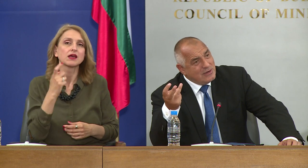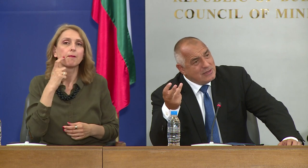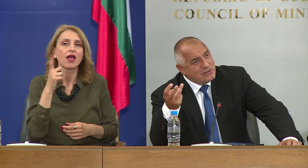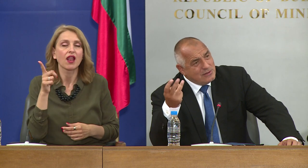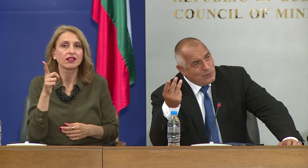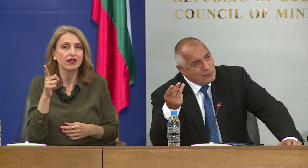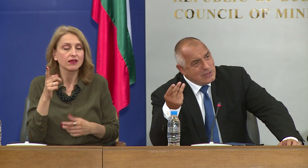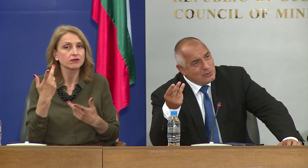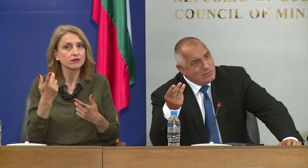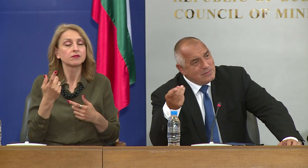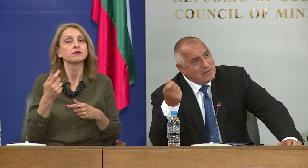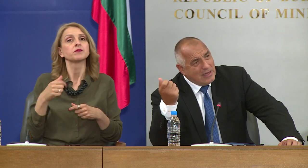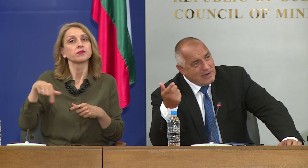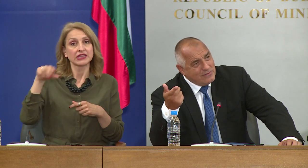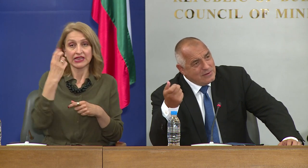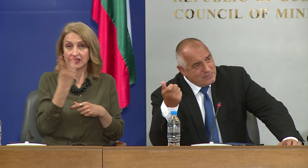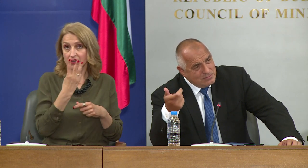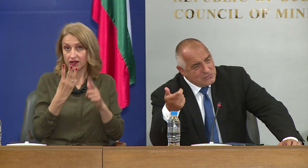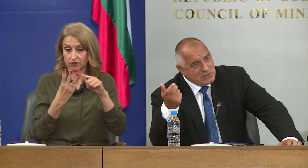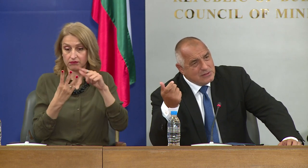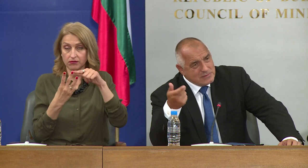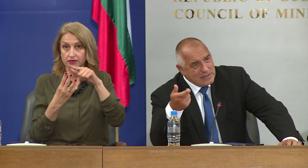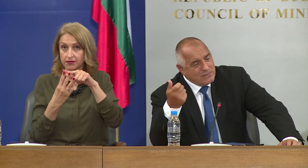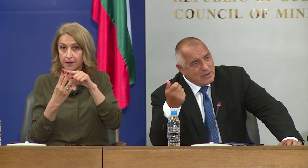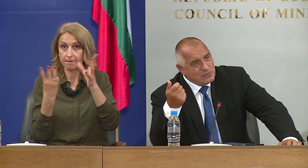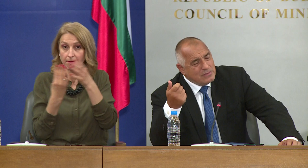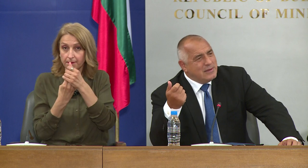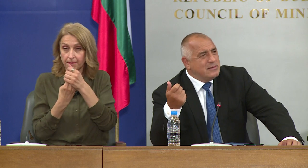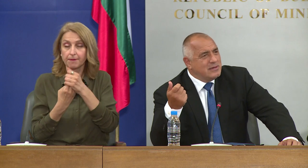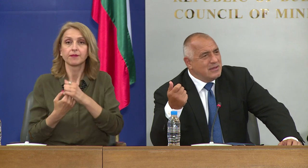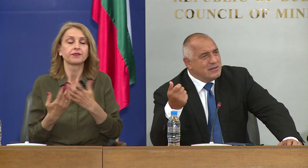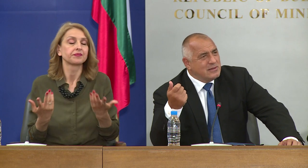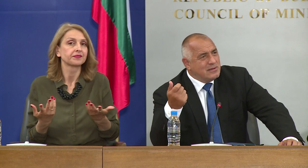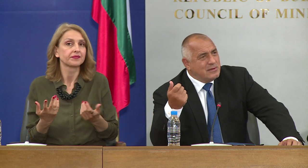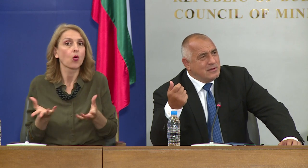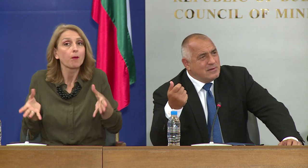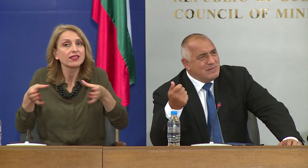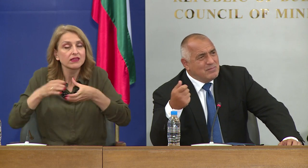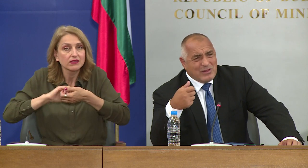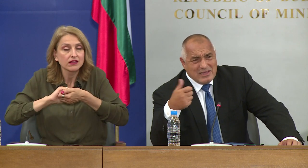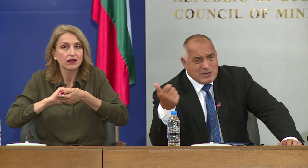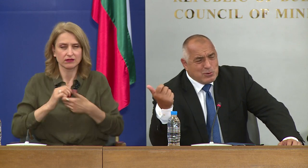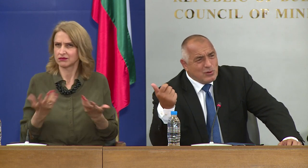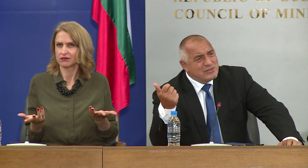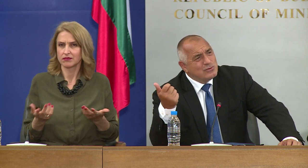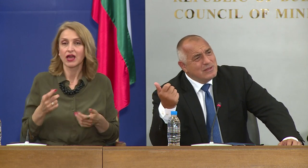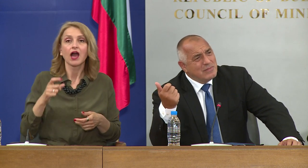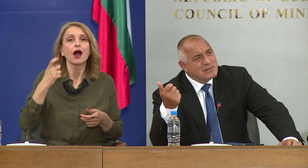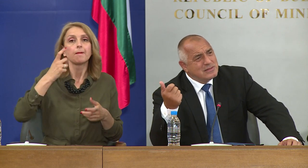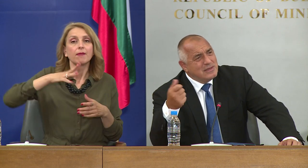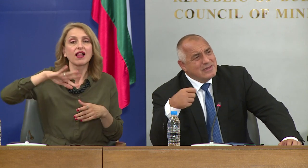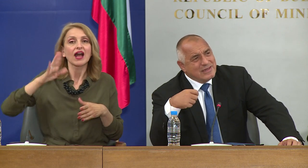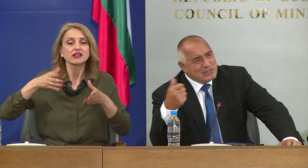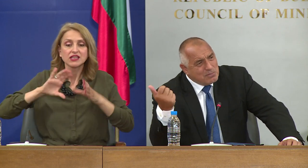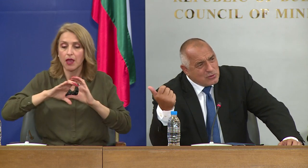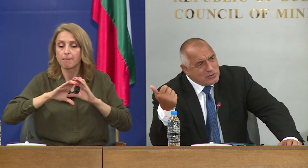Дженерал Електрик, Рос Атом, Арева, бившата, сега Фра Атом, и така надава. Балкански поток се строи на